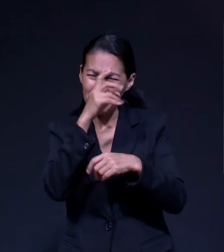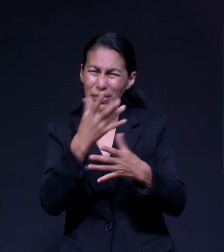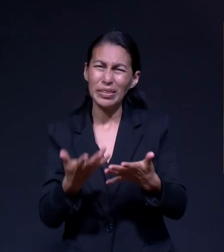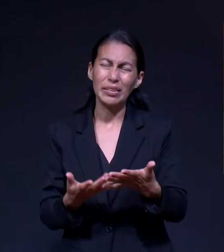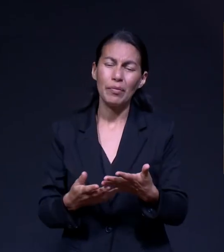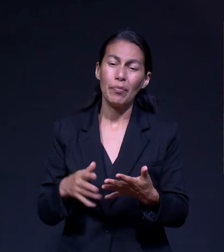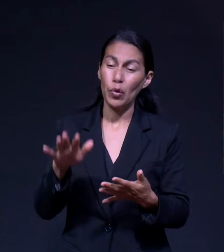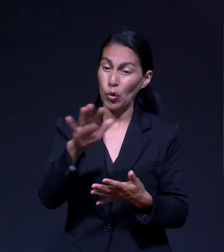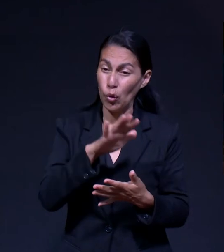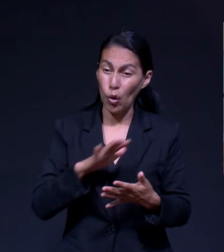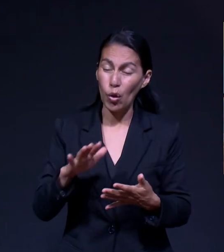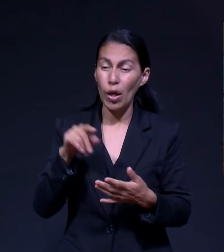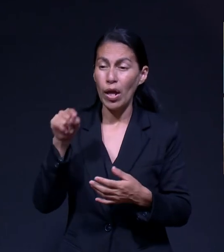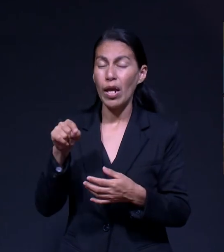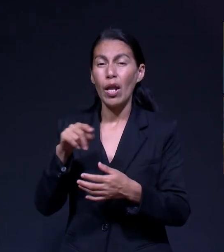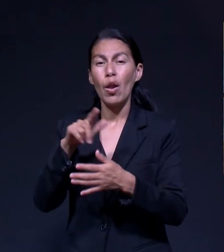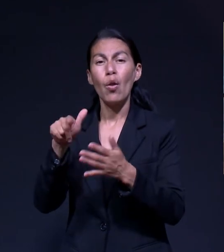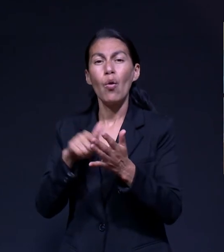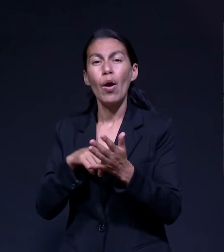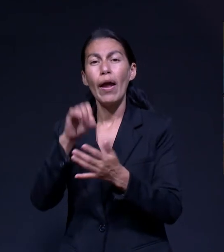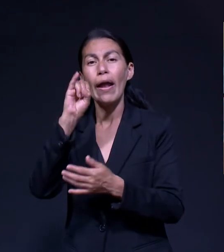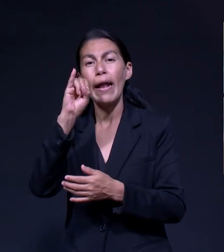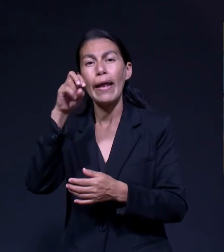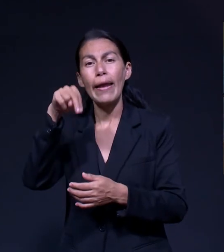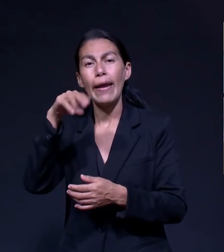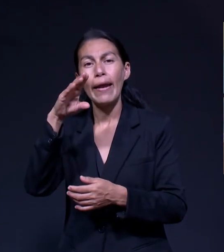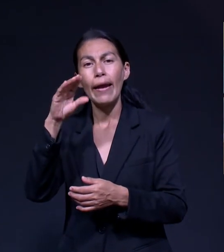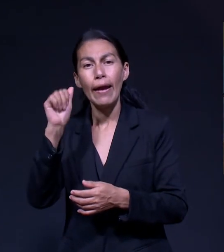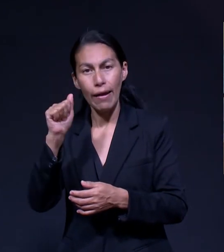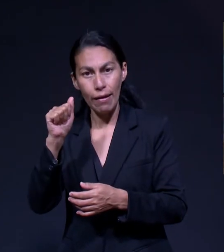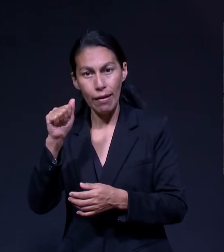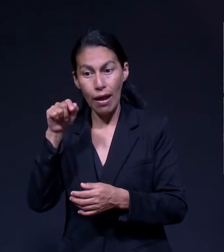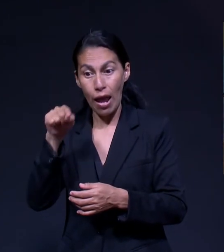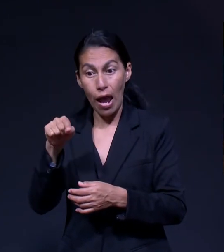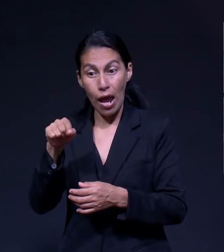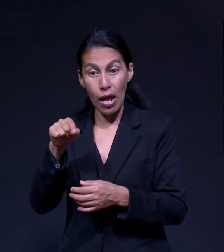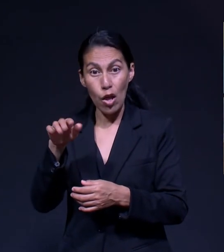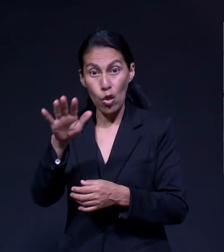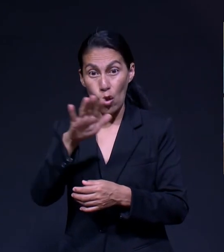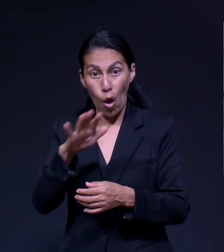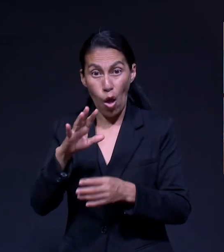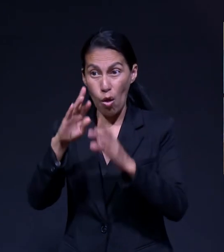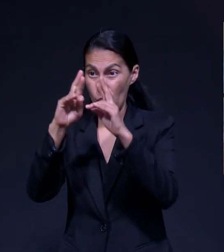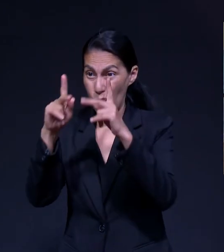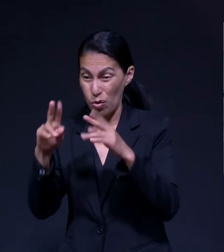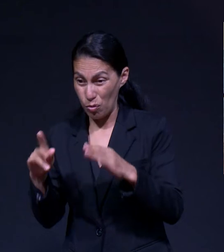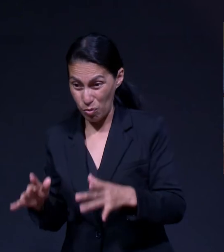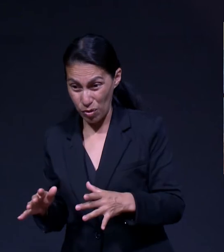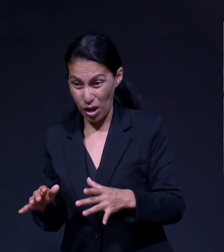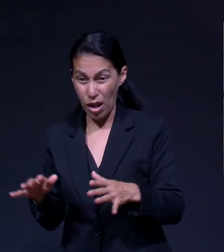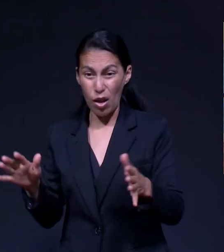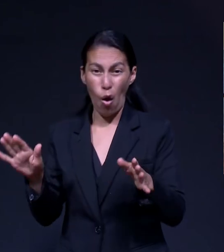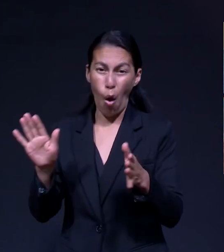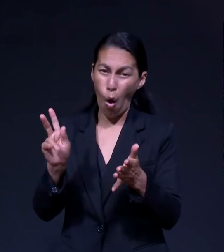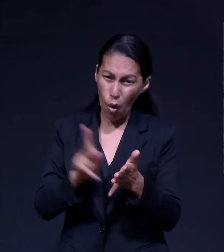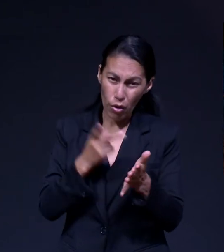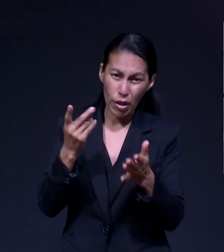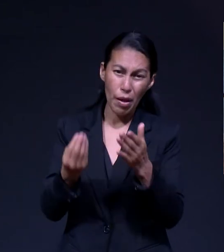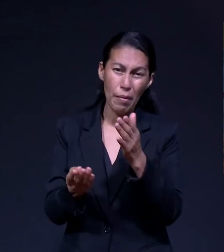del Imperio Inca Muchas de las cosas son patrimonio de la humanidad No se pueden modificarse Hacen pocas construcciones Entonces era lo